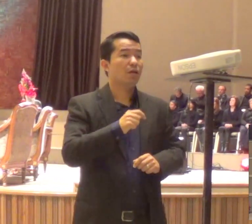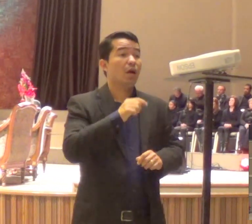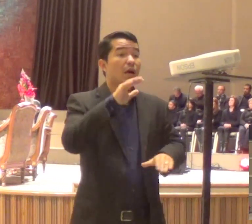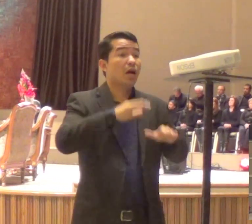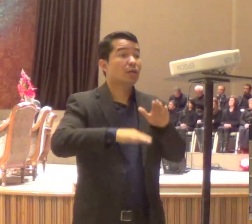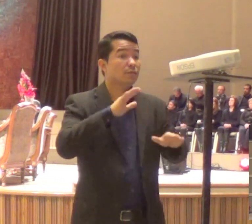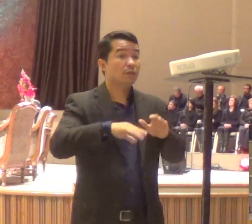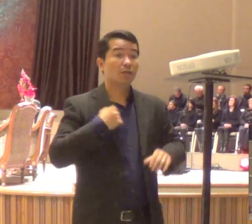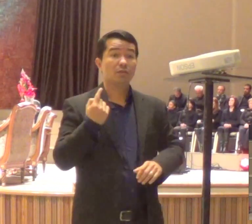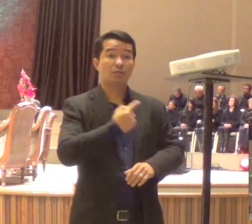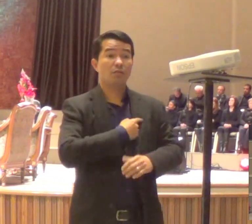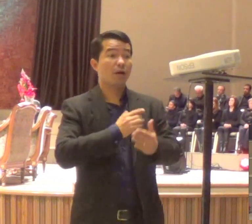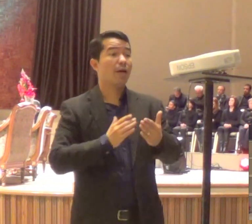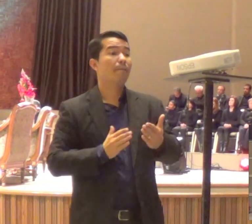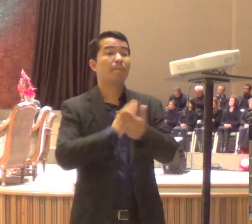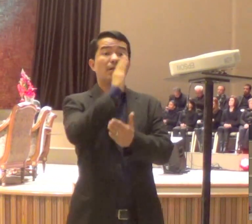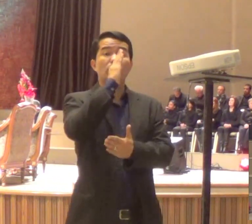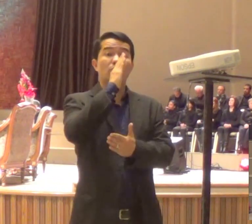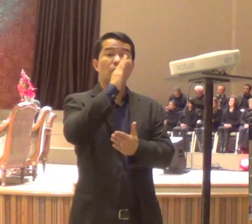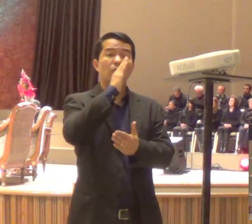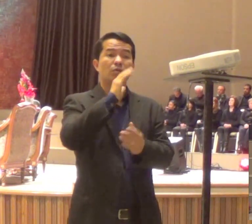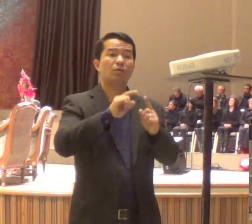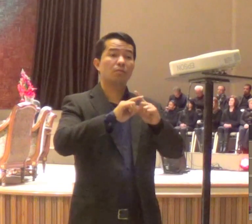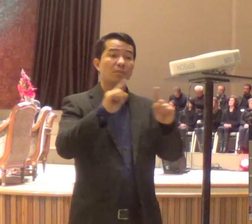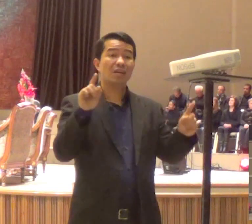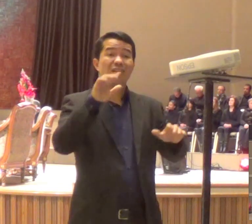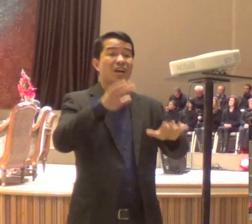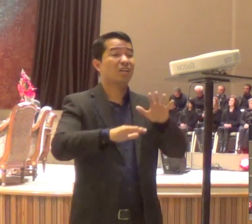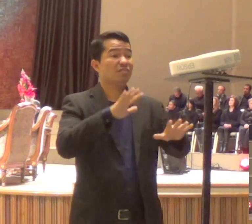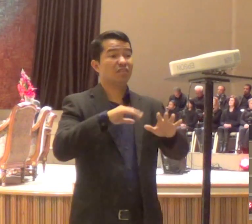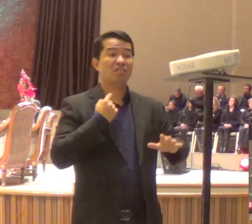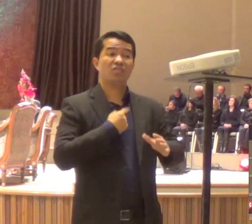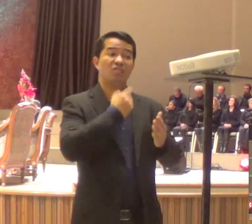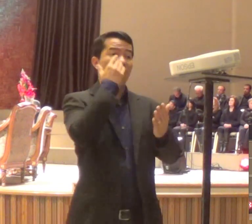mas algumas vezes, nós não somos aprovados,